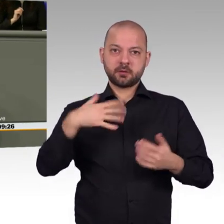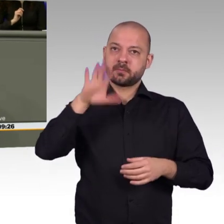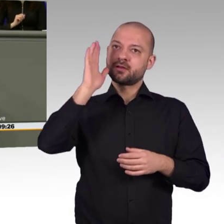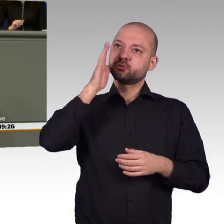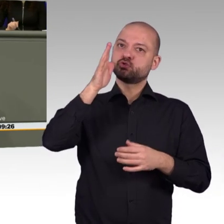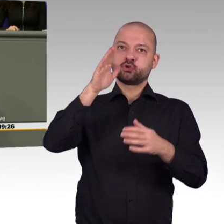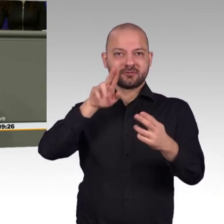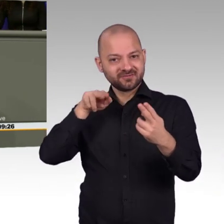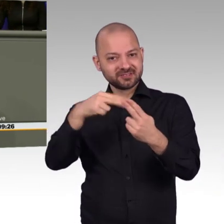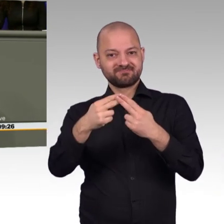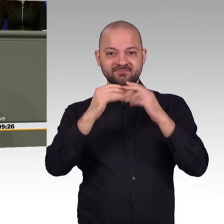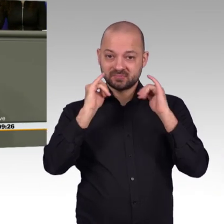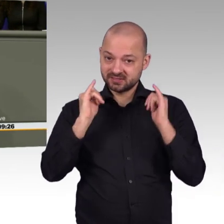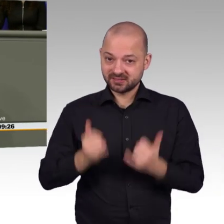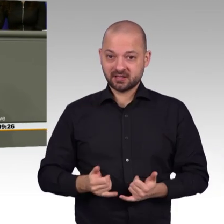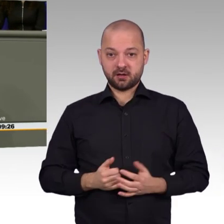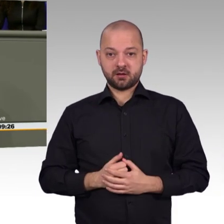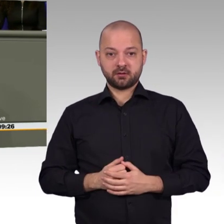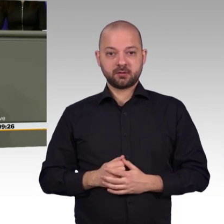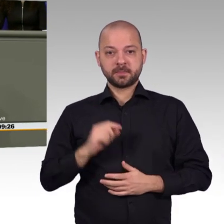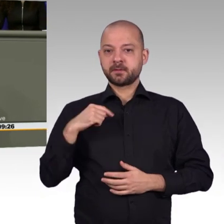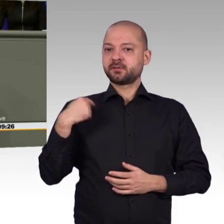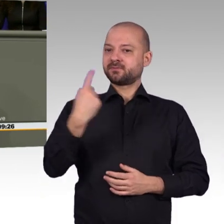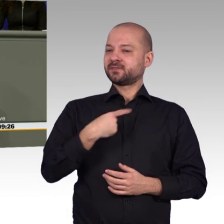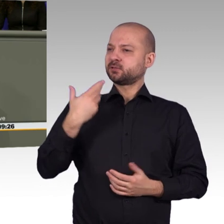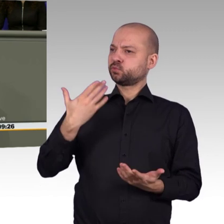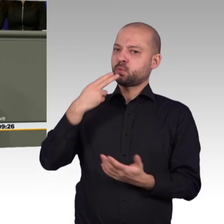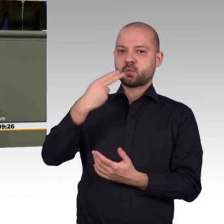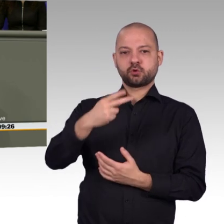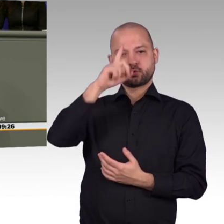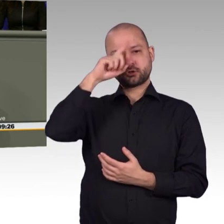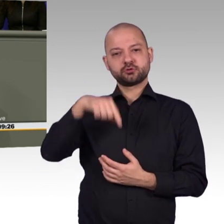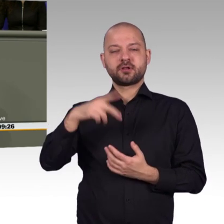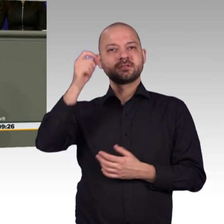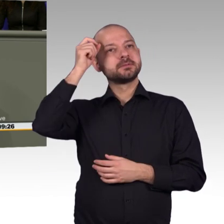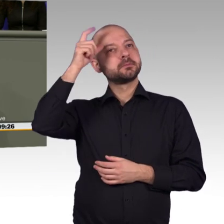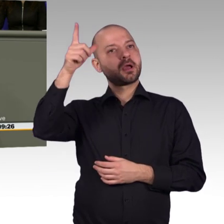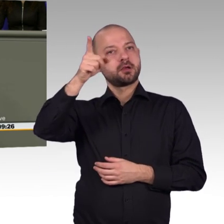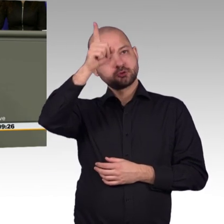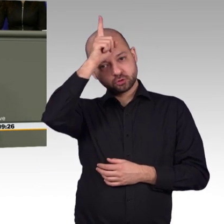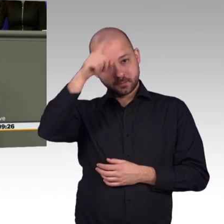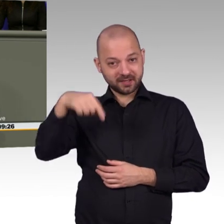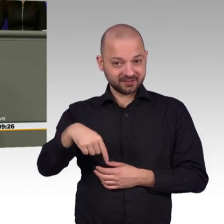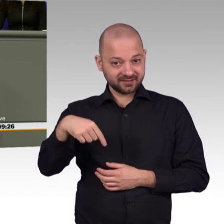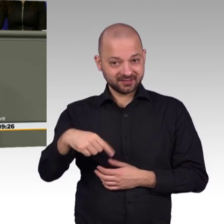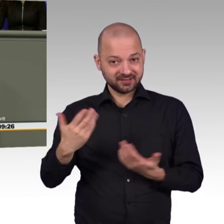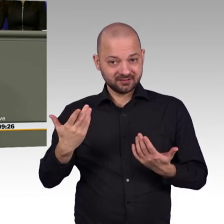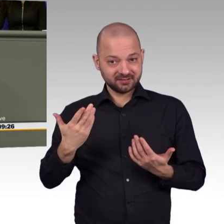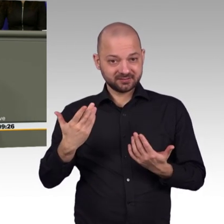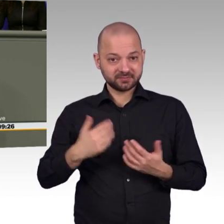Ausgangspunkt, eine Bestandsaufnahme. Mehr ist es leider nicht. Und bitte lösen Sie auch dieses Missverhältnis auf, dass wir auf der einen Seite von